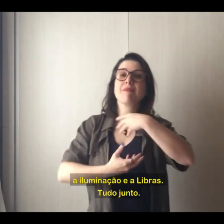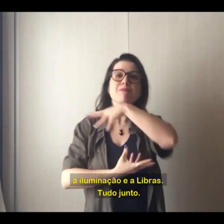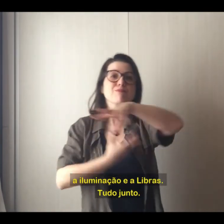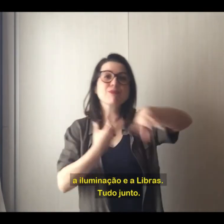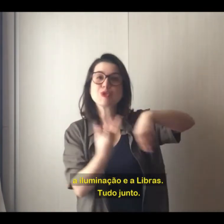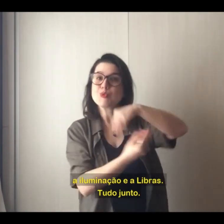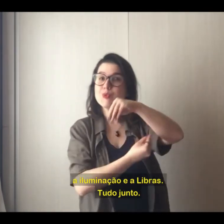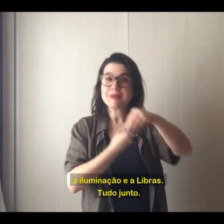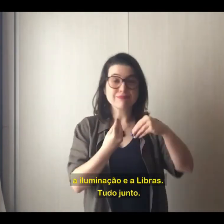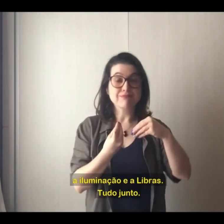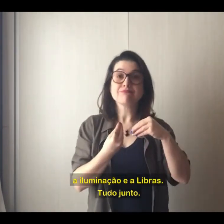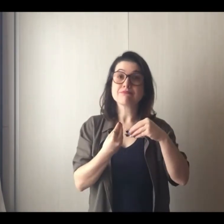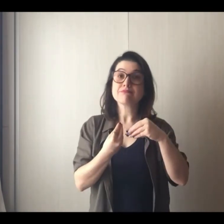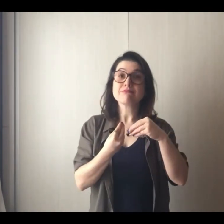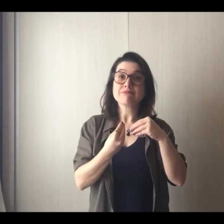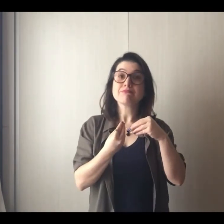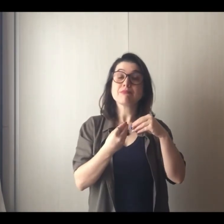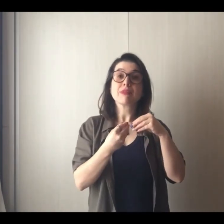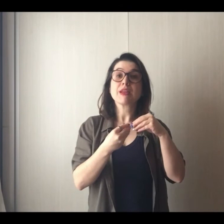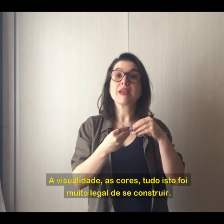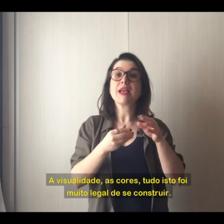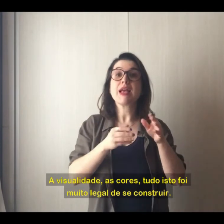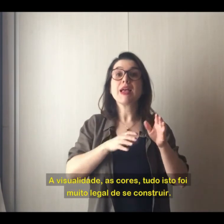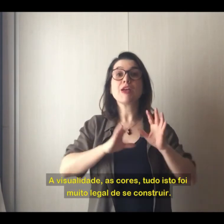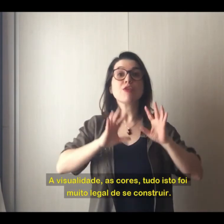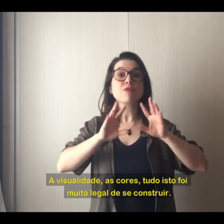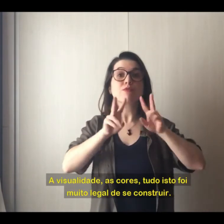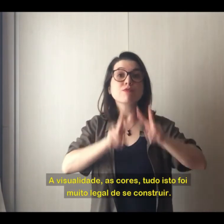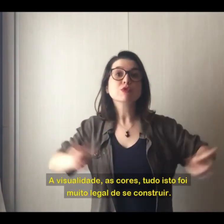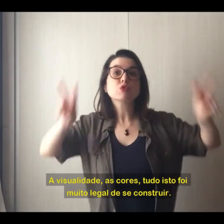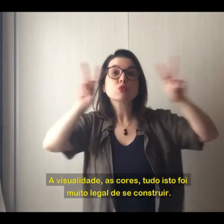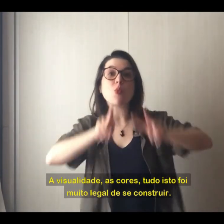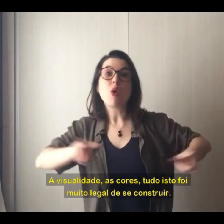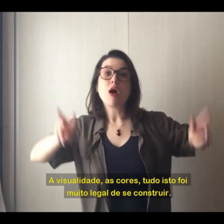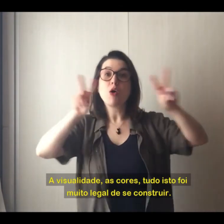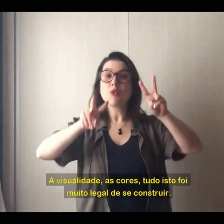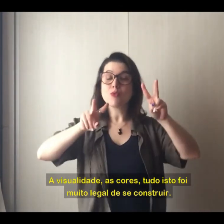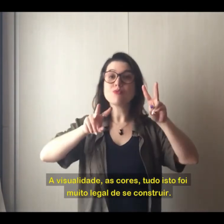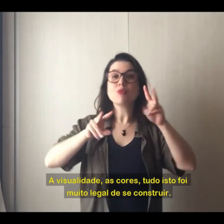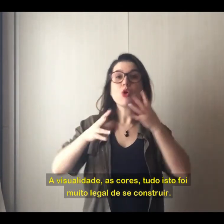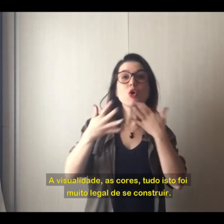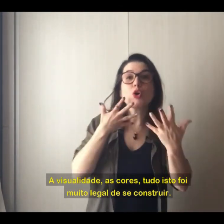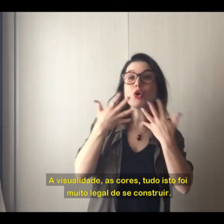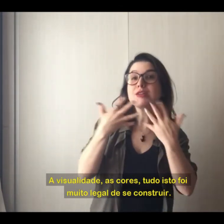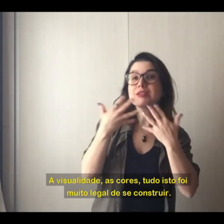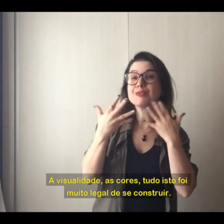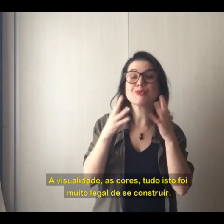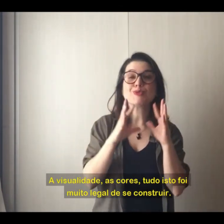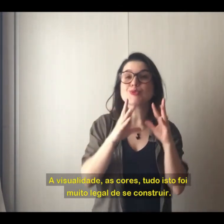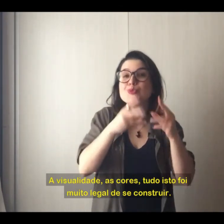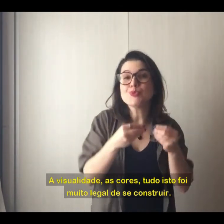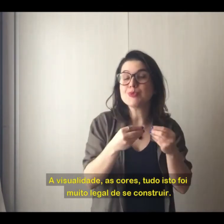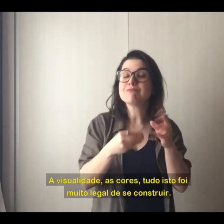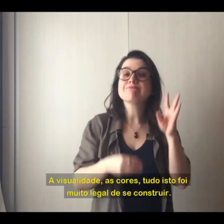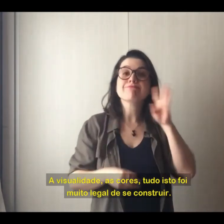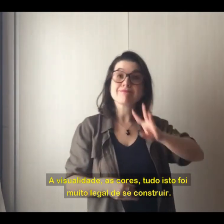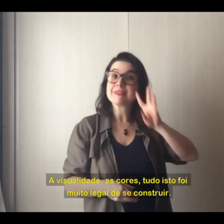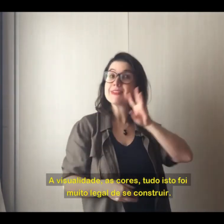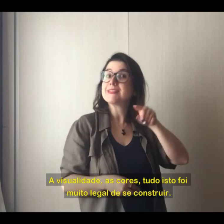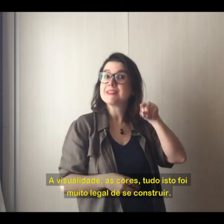tudo junto. A visualidade, as cores, tudo isso foi muito legal de se